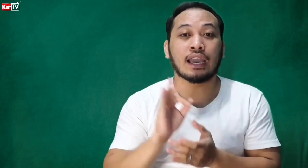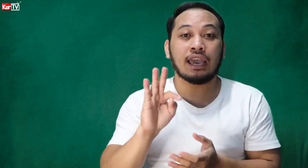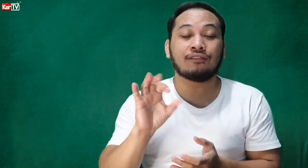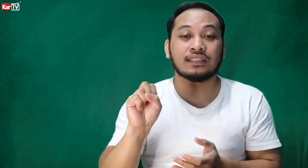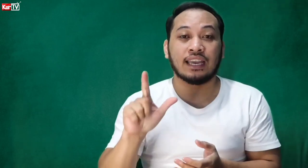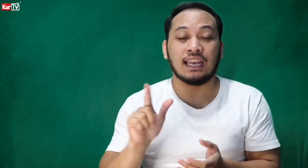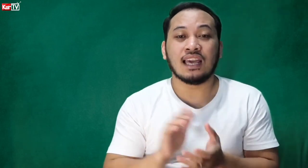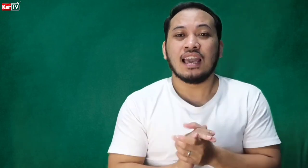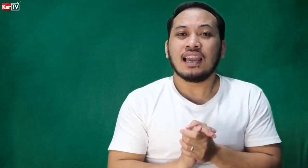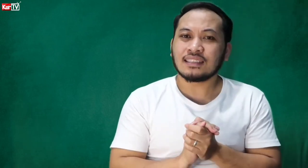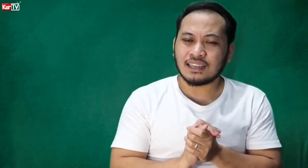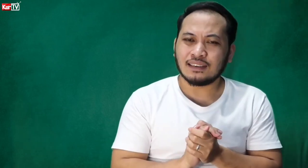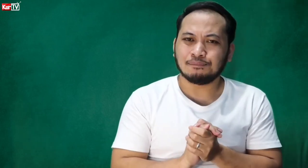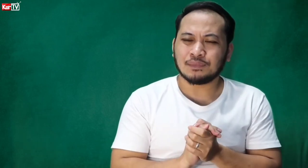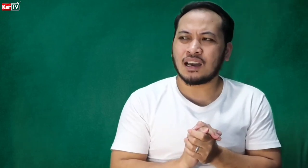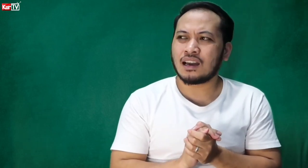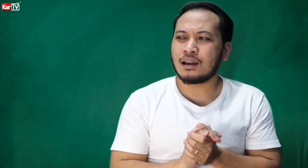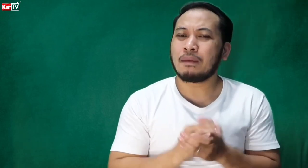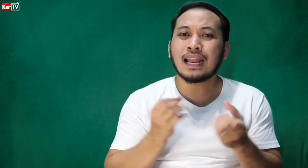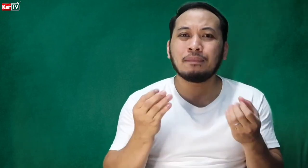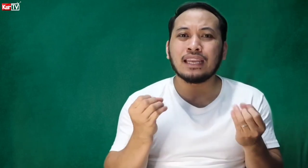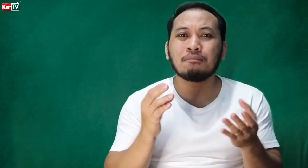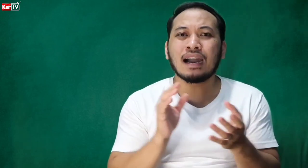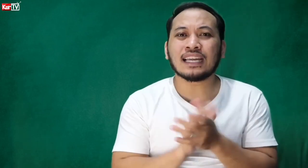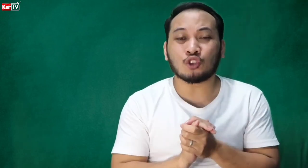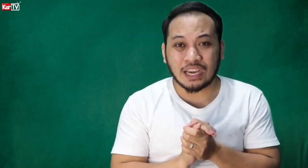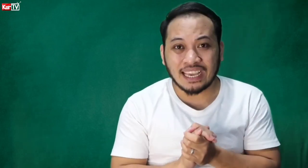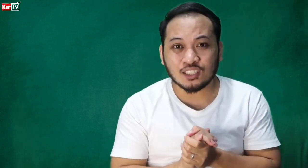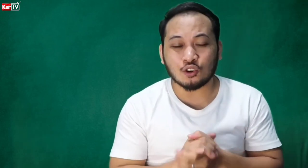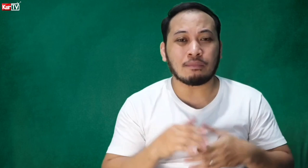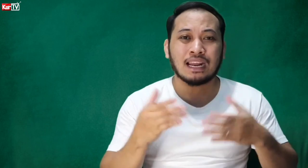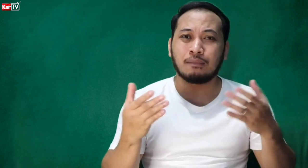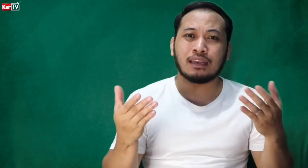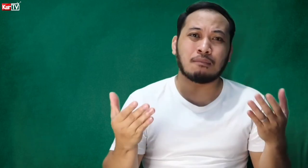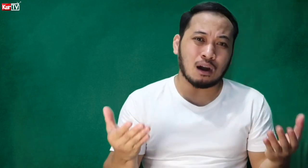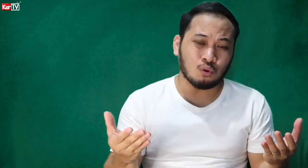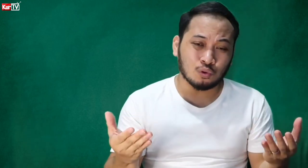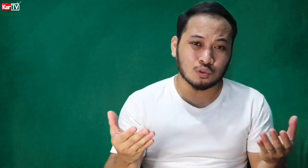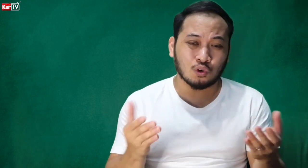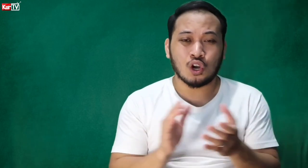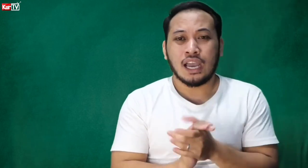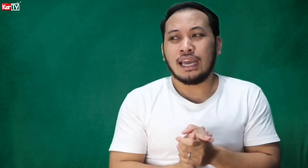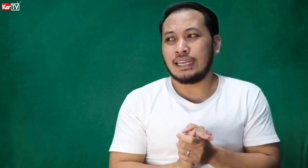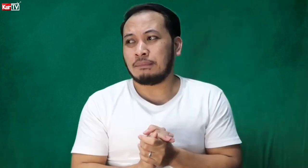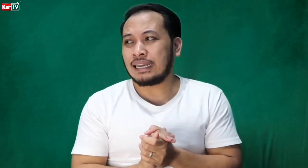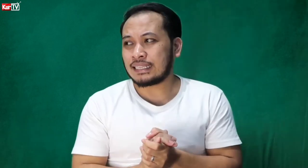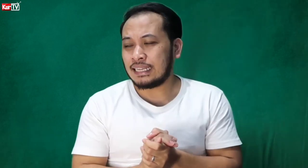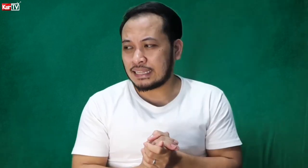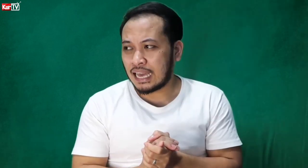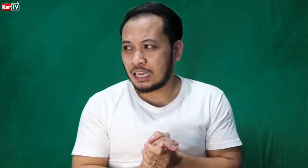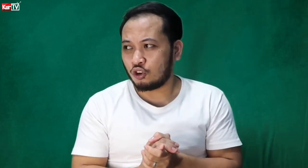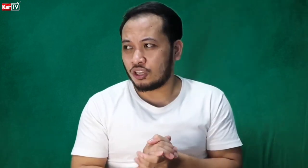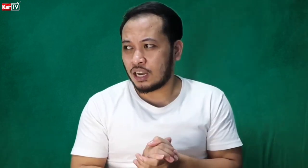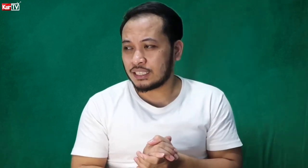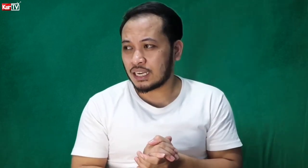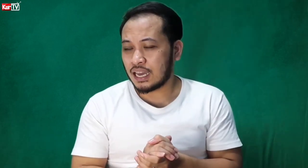FSL. Kasi marami ng mga trends or marami ng mga uso na mga salita ngayon at saka